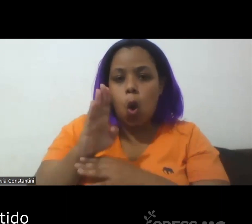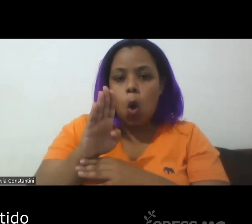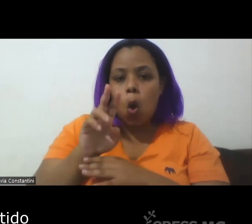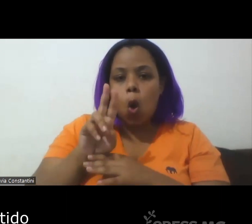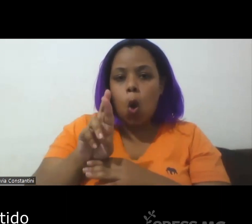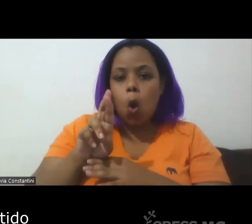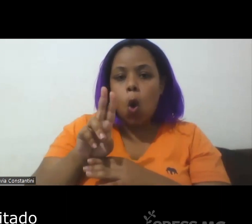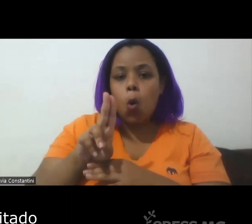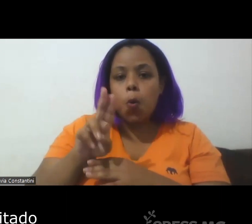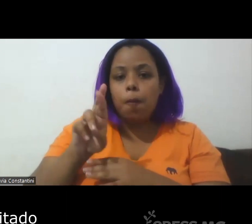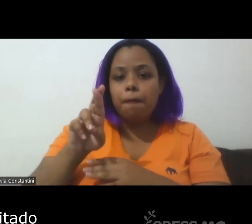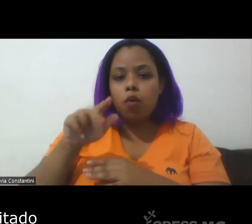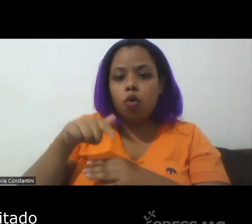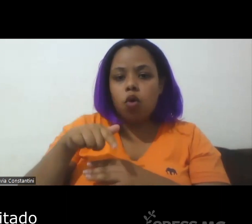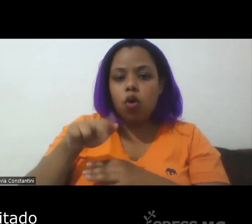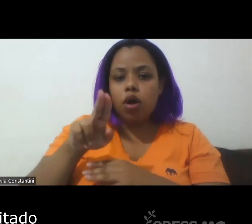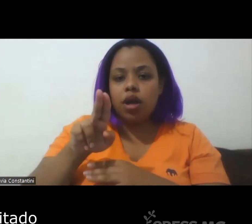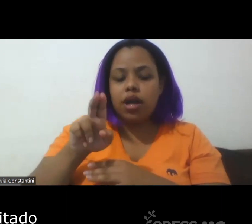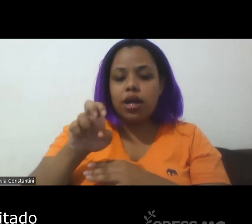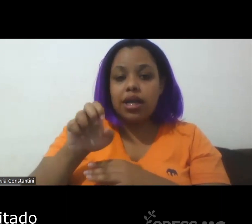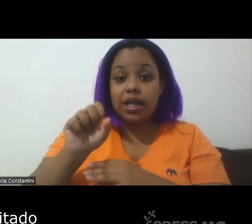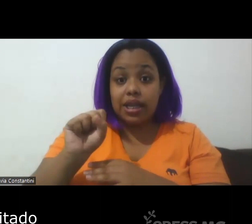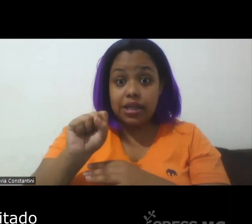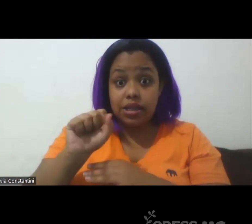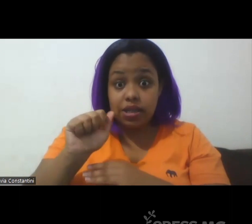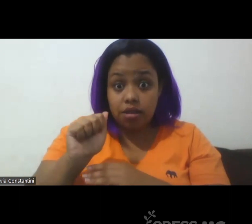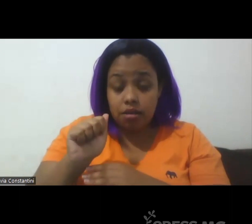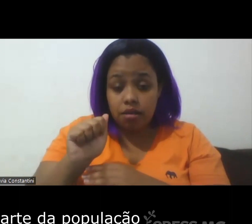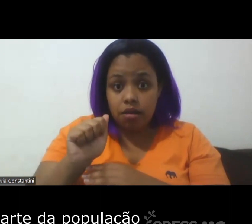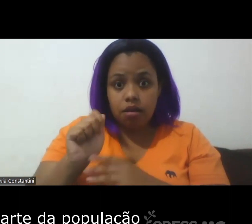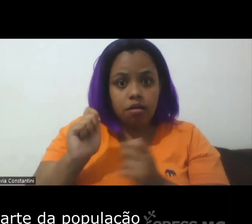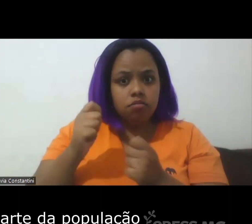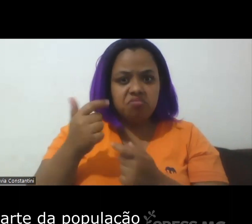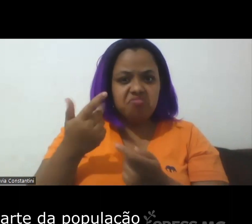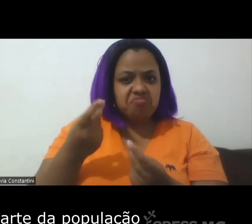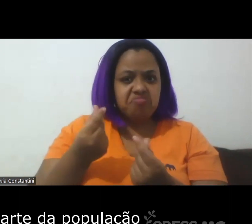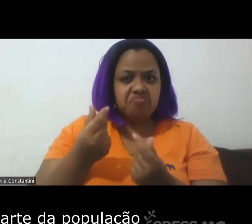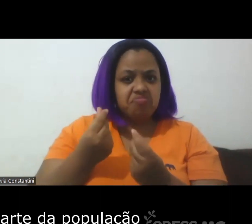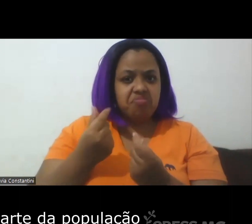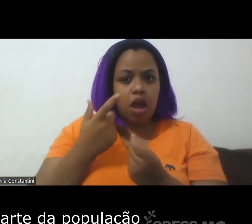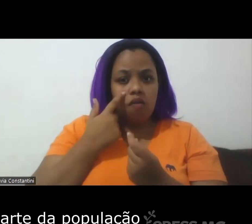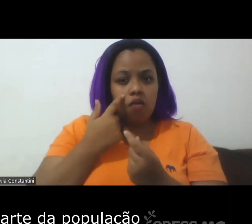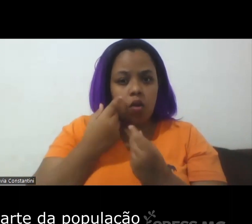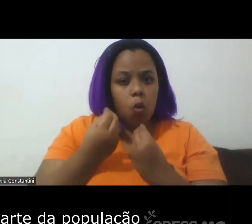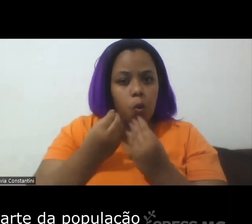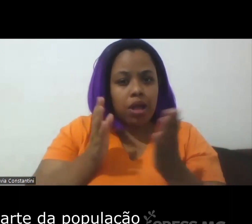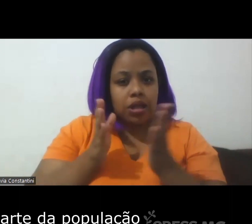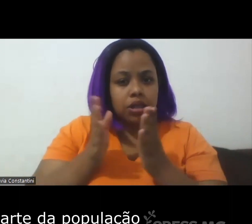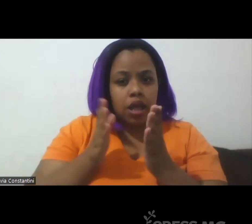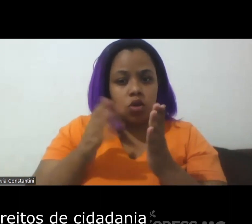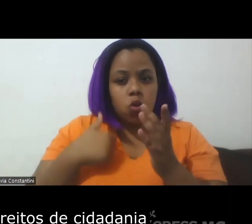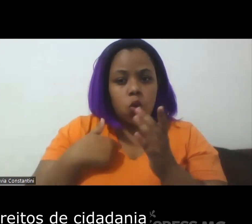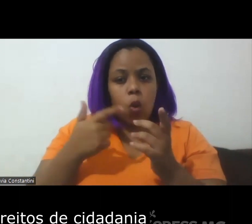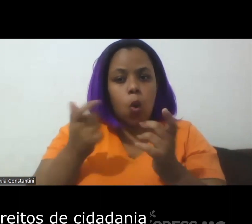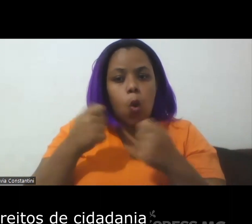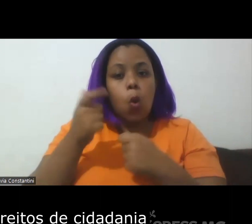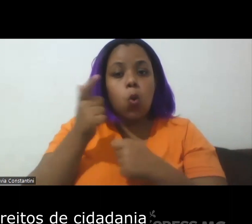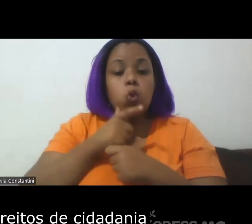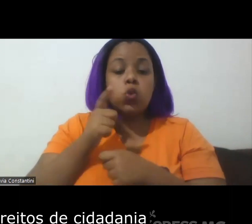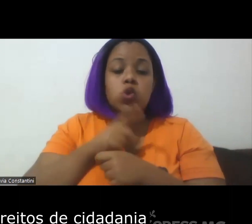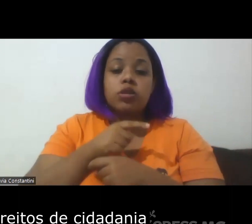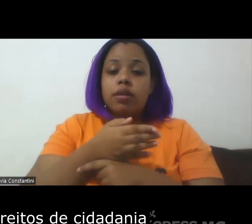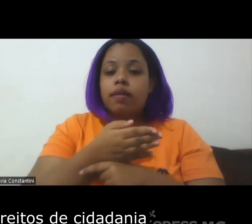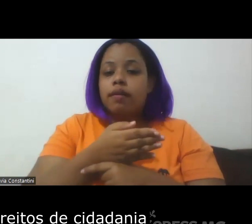permitido, possibilitado o acesso da maior parte da população àqueles